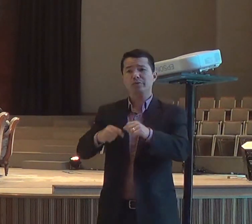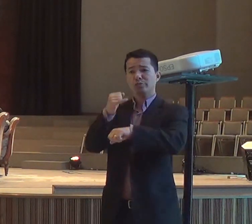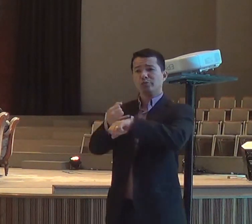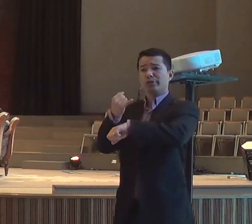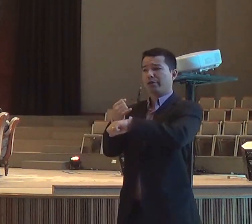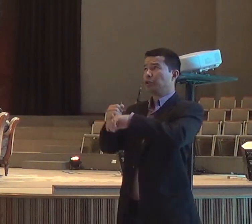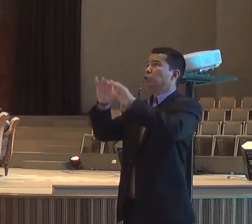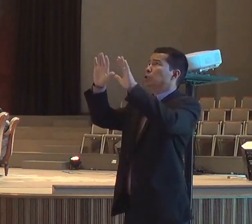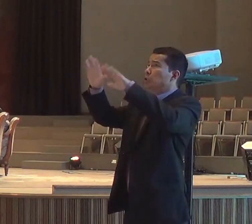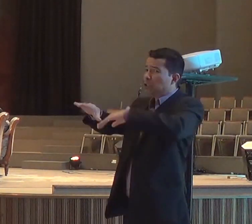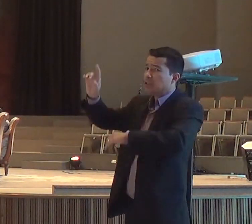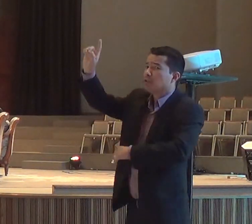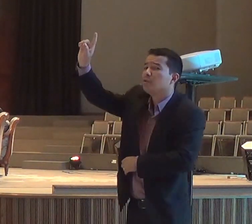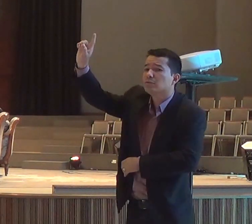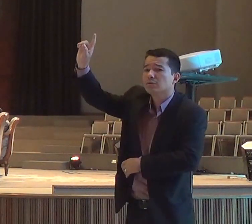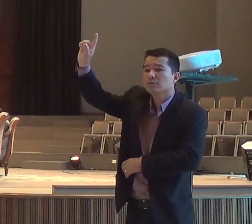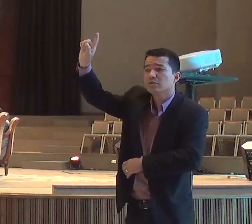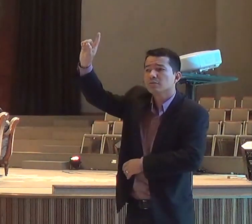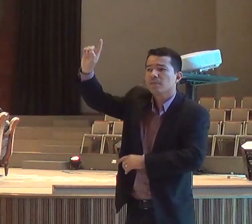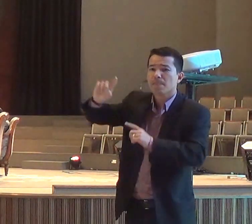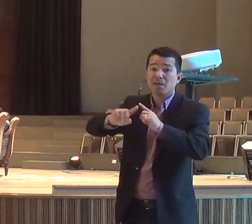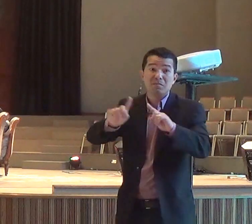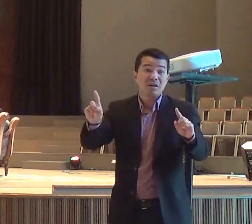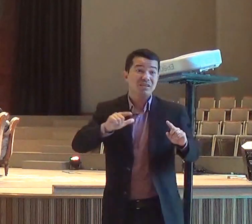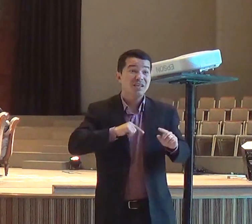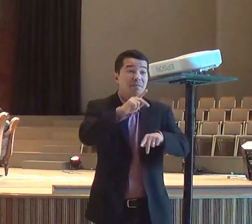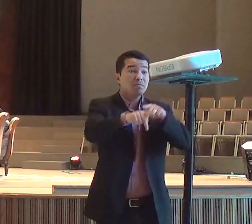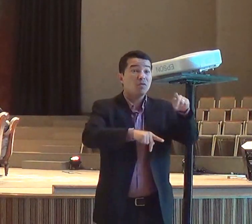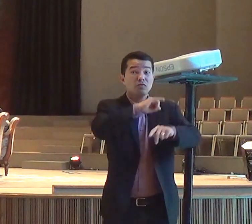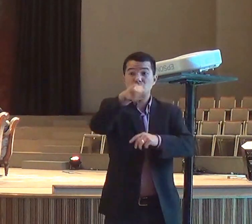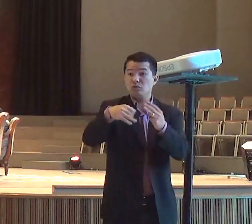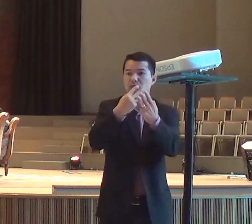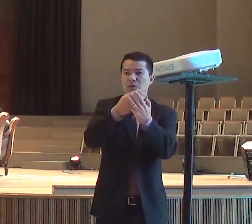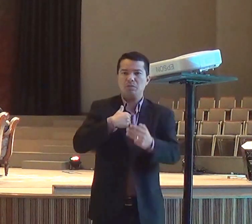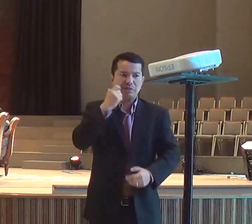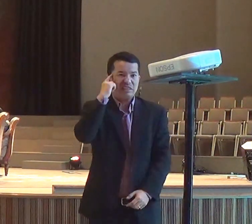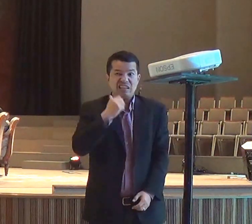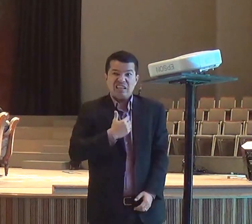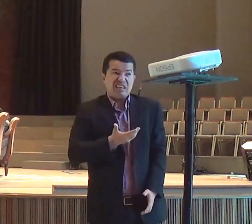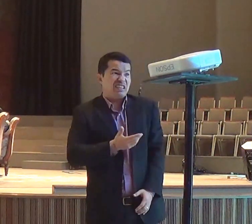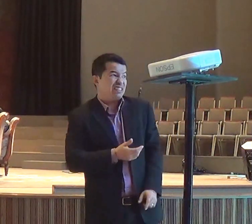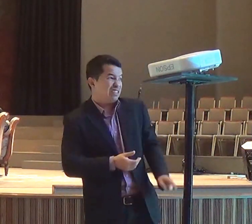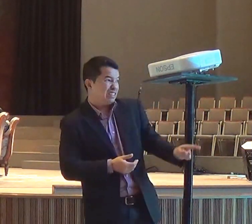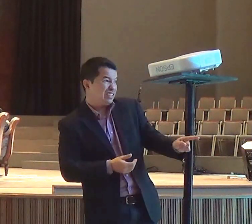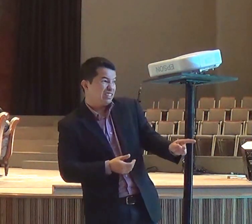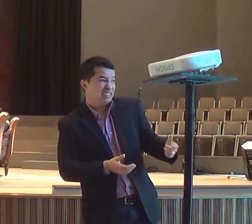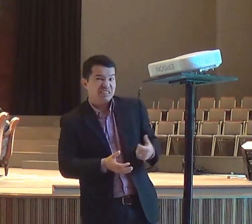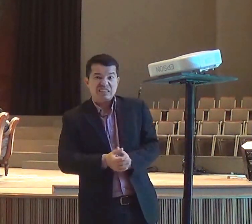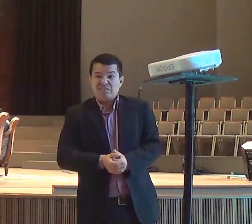então, o povo, dizia assim, olha, esse povinho, aí, de Israel, isso é um povo, atrasado,